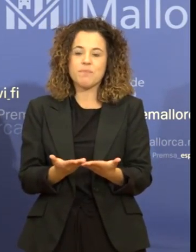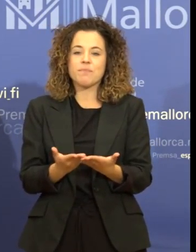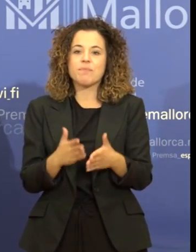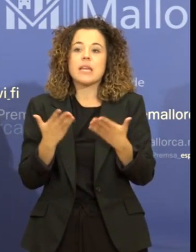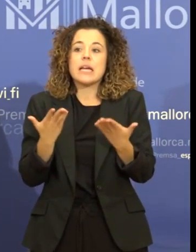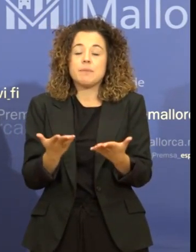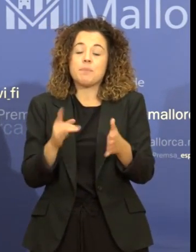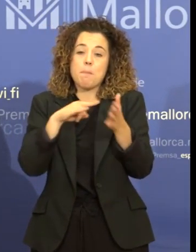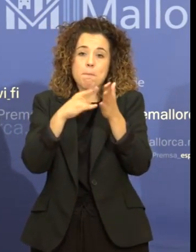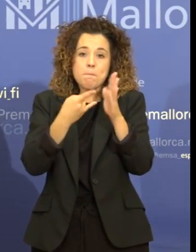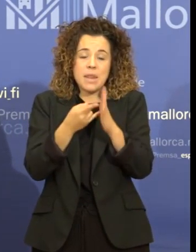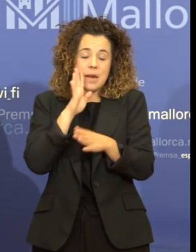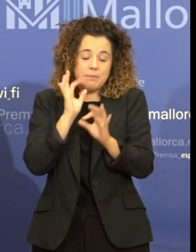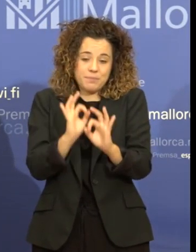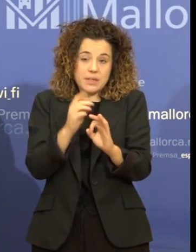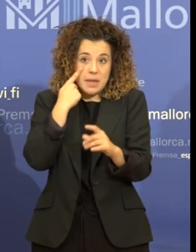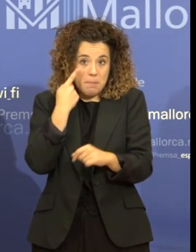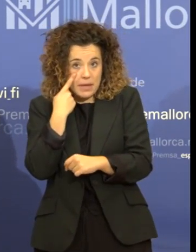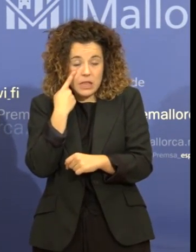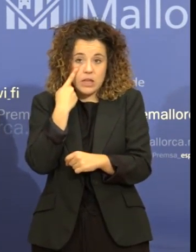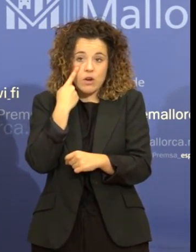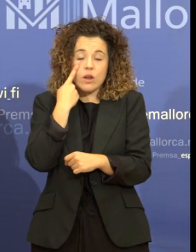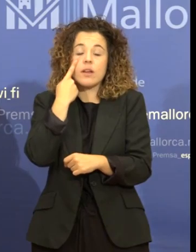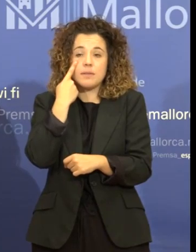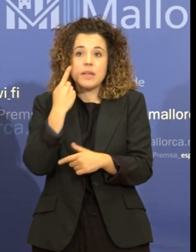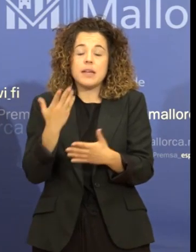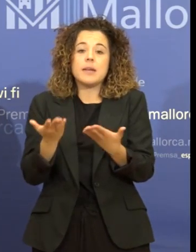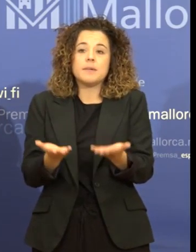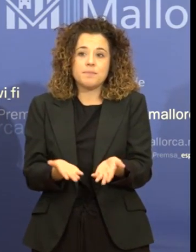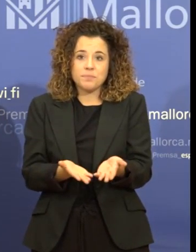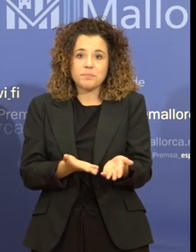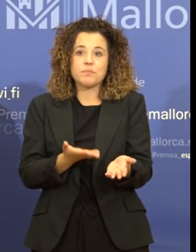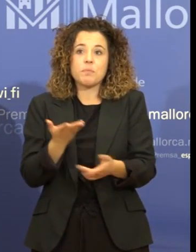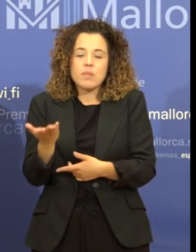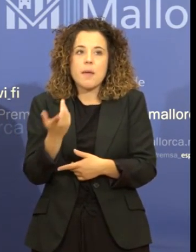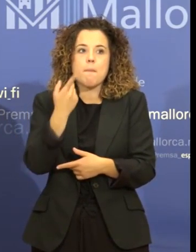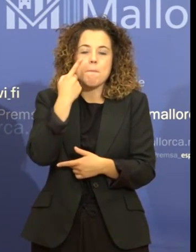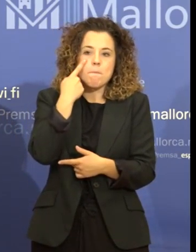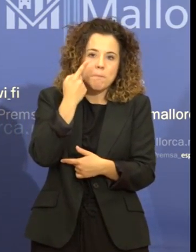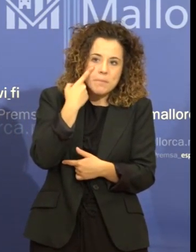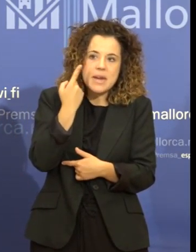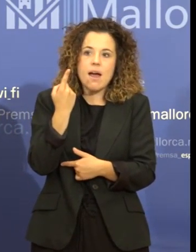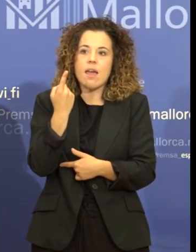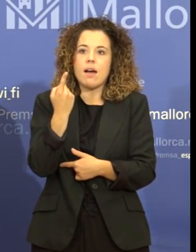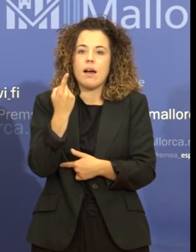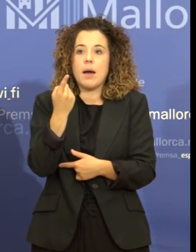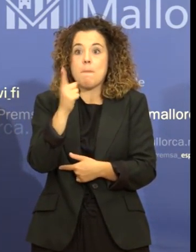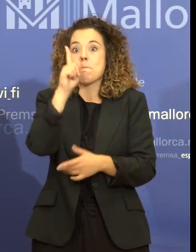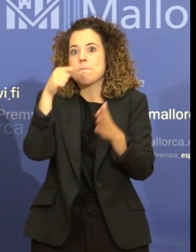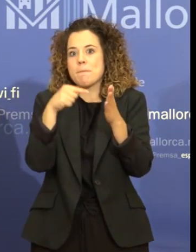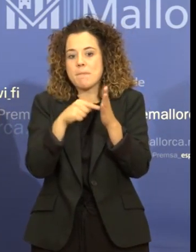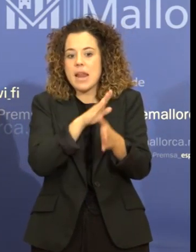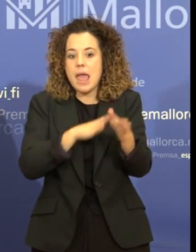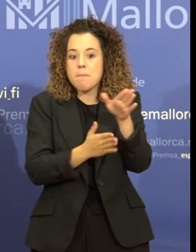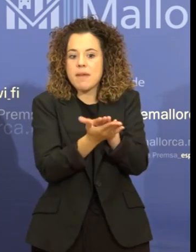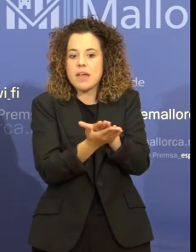I aquest pla d'inspecció no podia fer altra cosa que contemplar aquests 1.000 expedients més tots